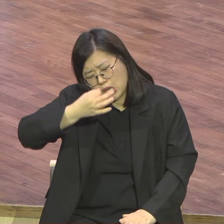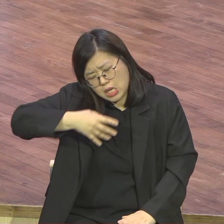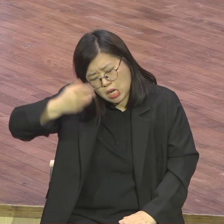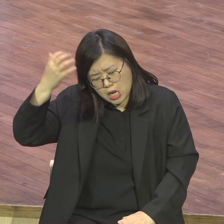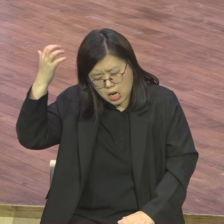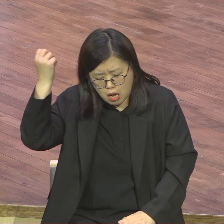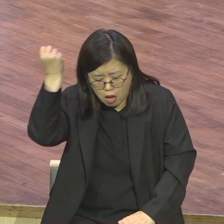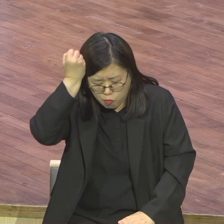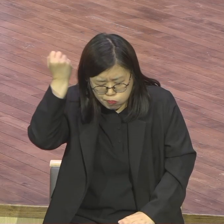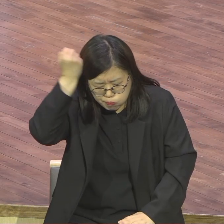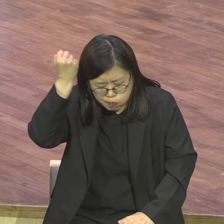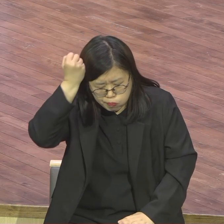이후에